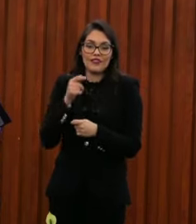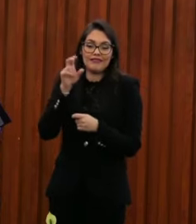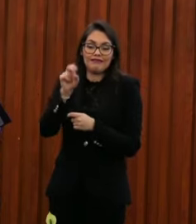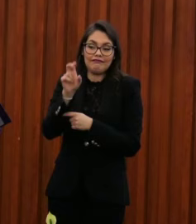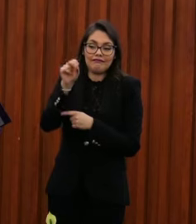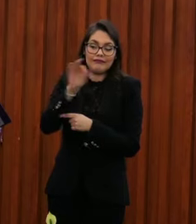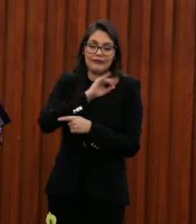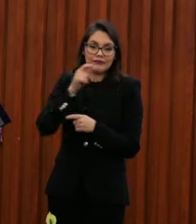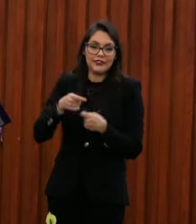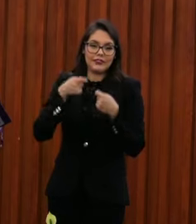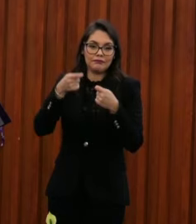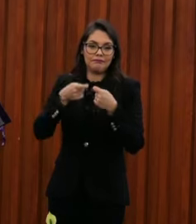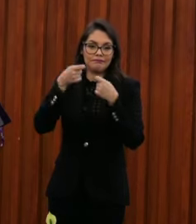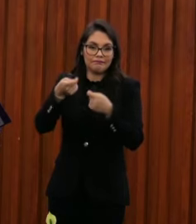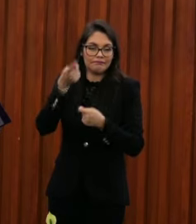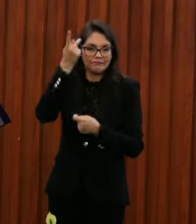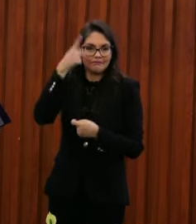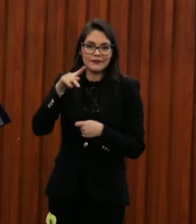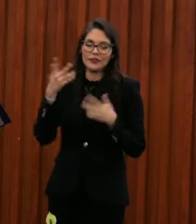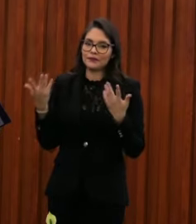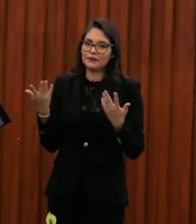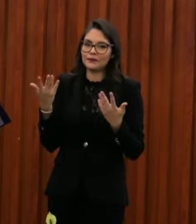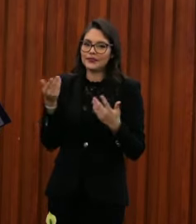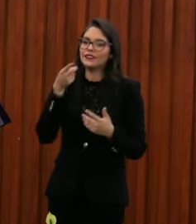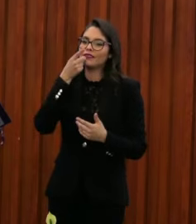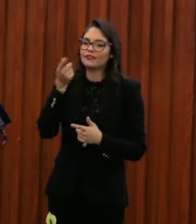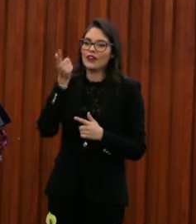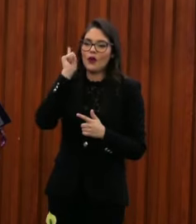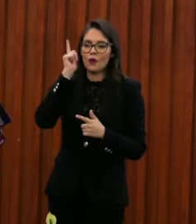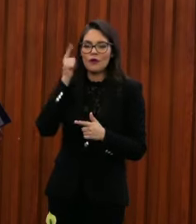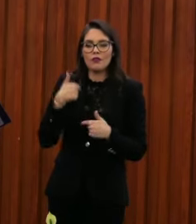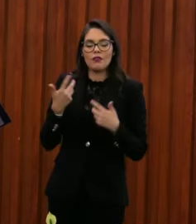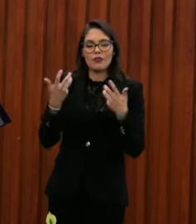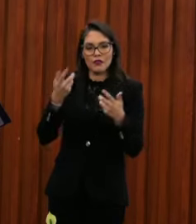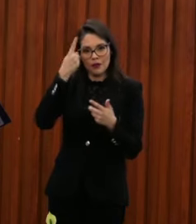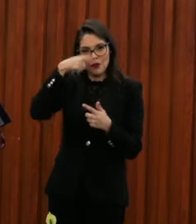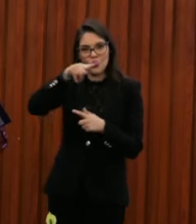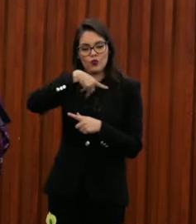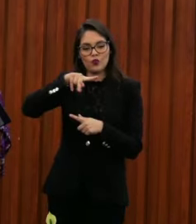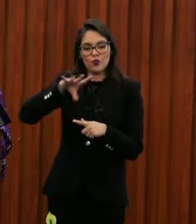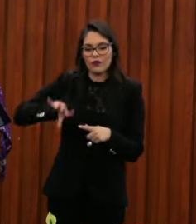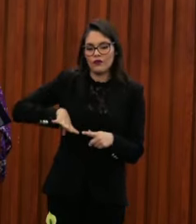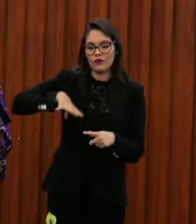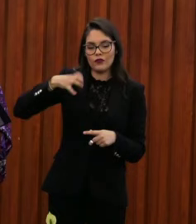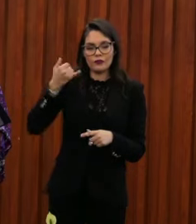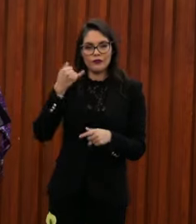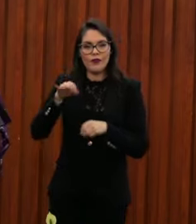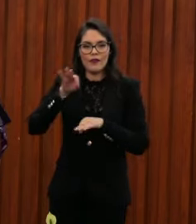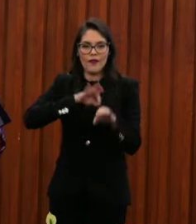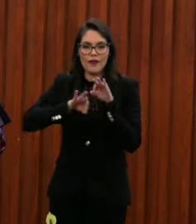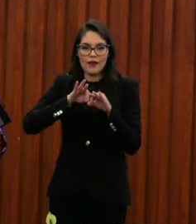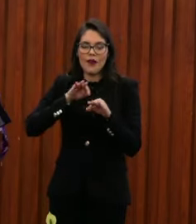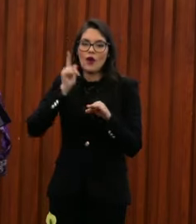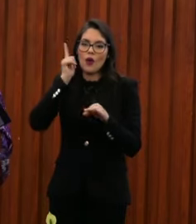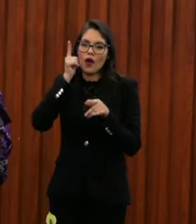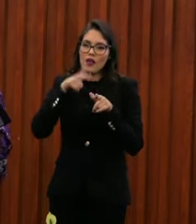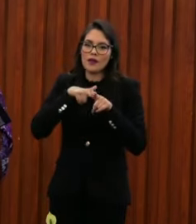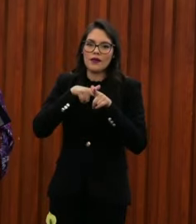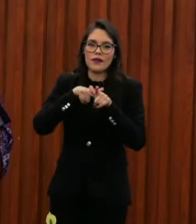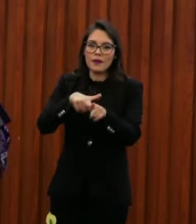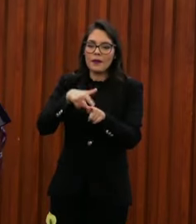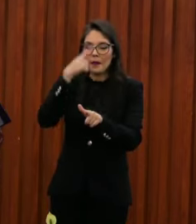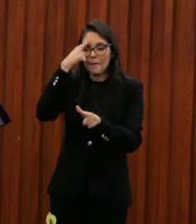más. Y les deseamos que su esfuerzo y trabajo continúe, así como el vínculo de colaboración